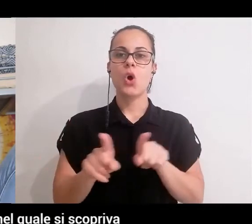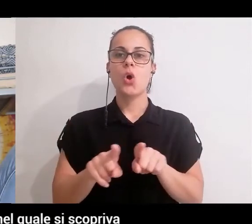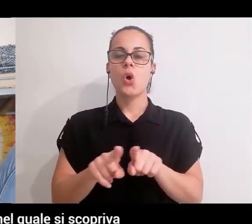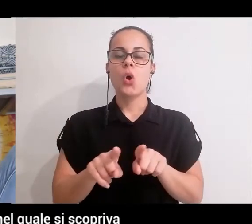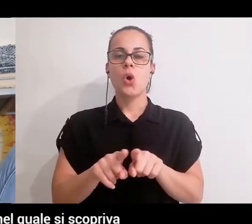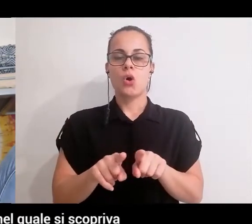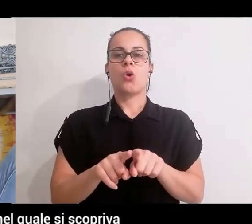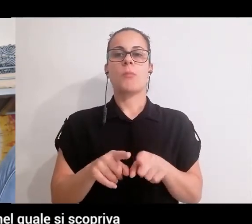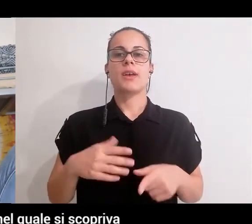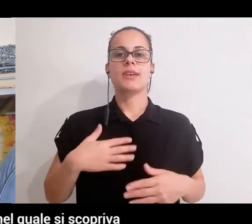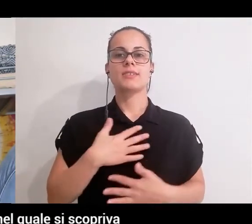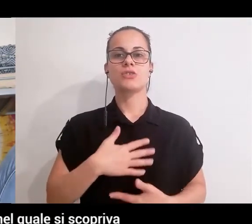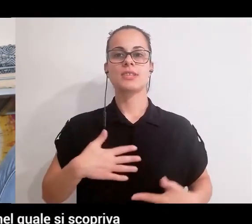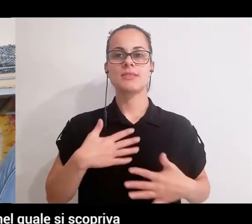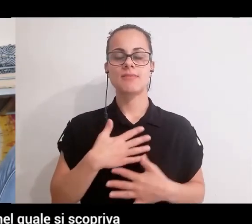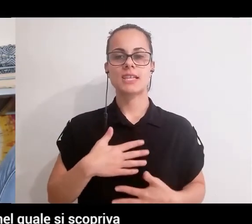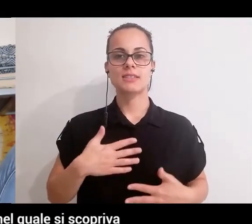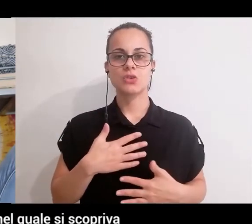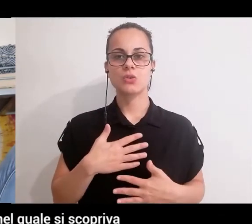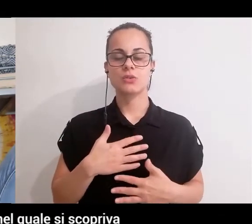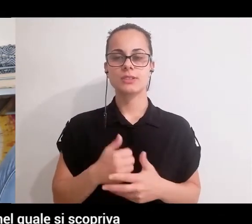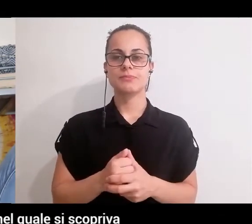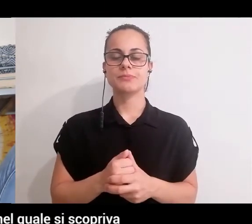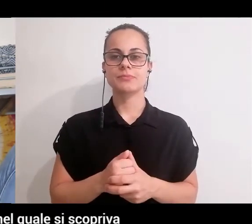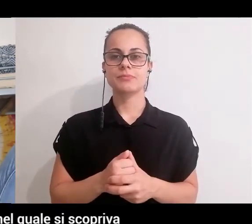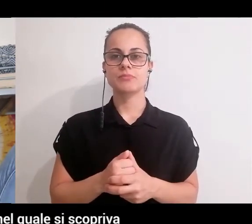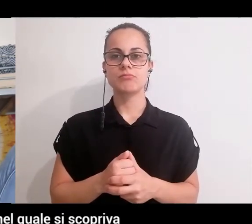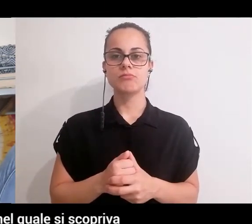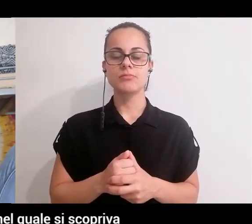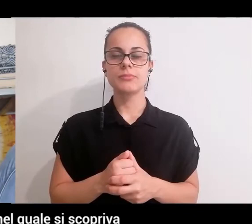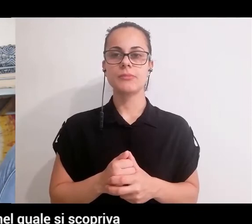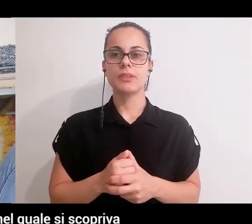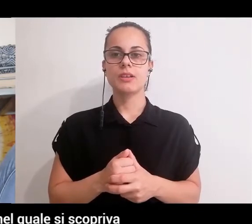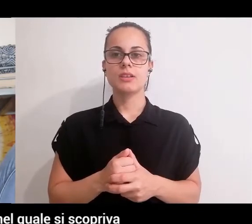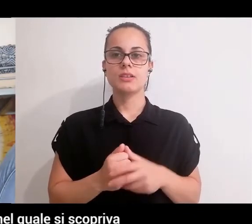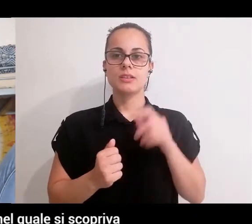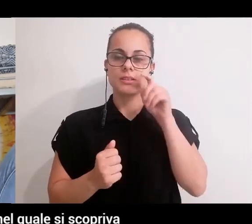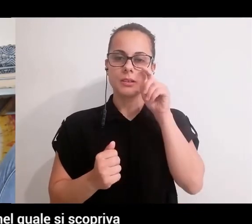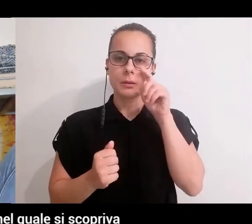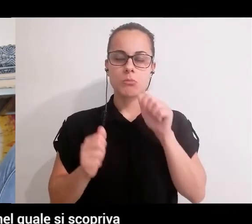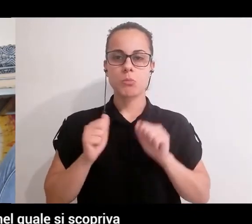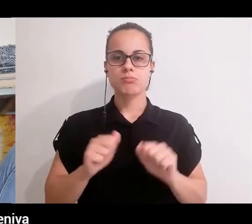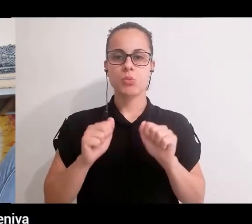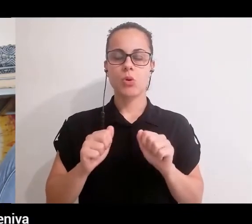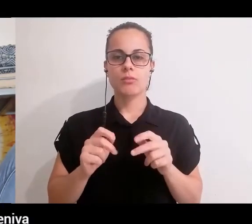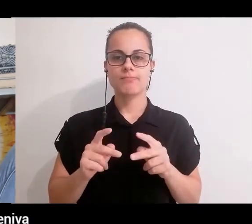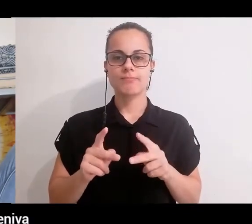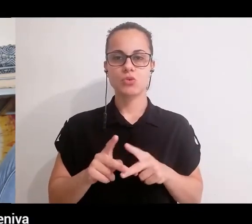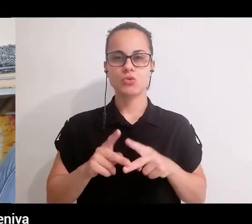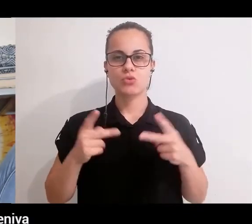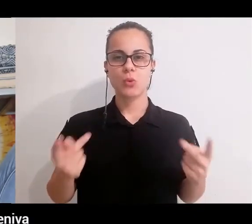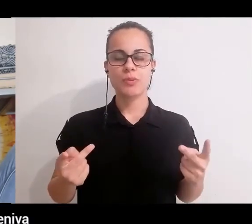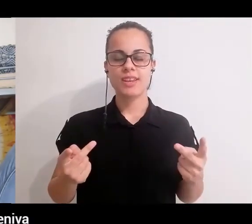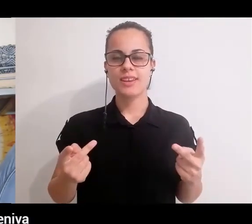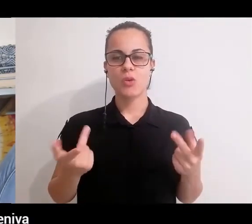realizzazione si creava un nuovo spazio nel quale si scopriva si